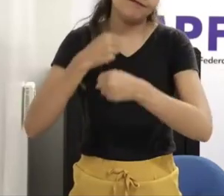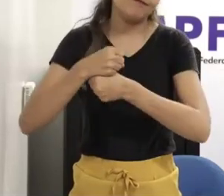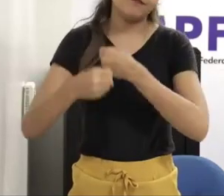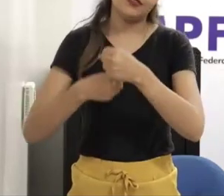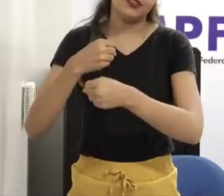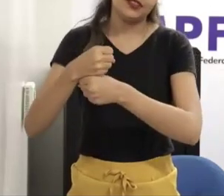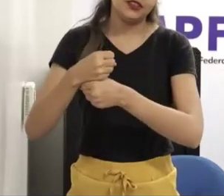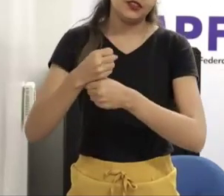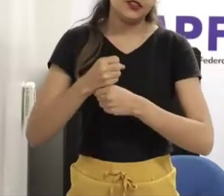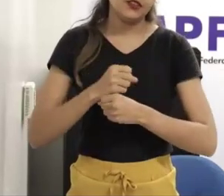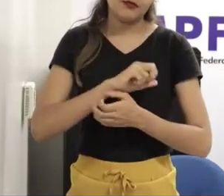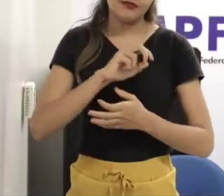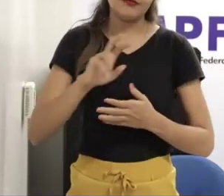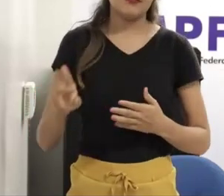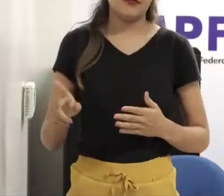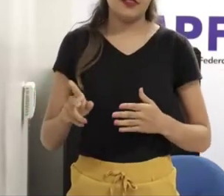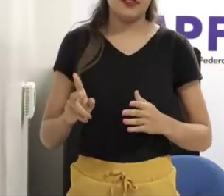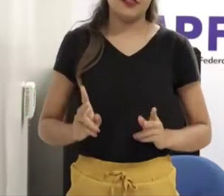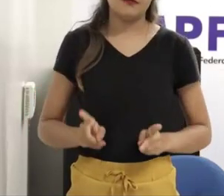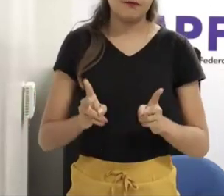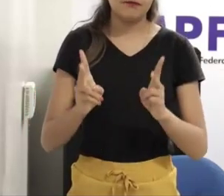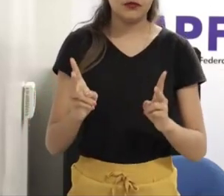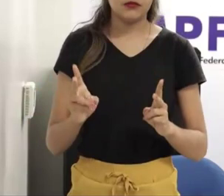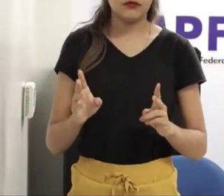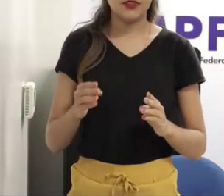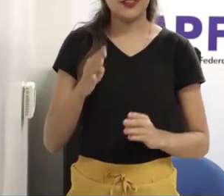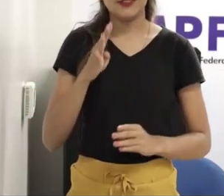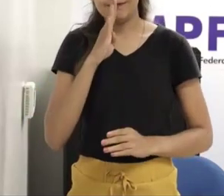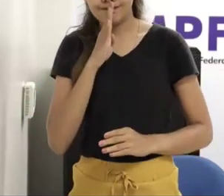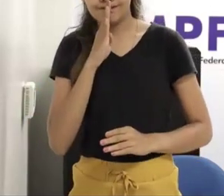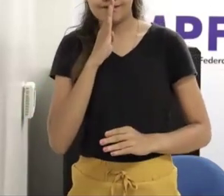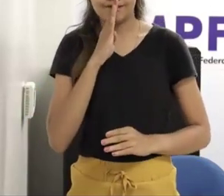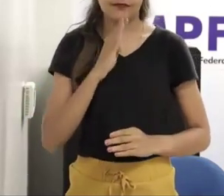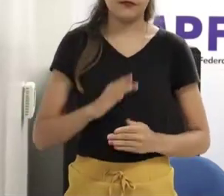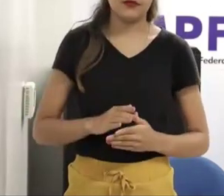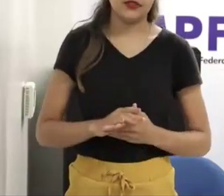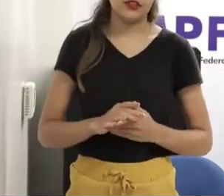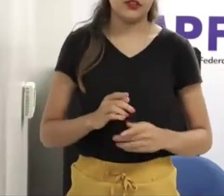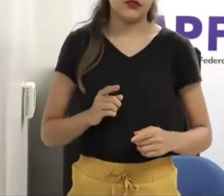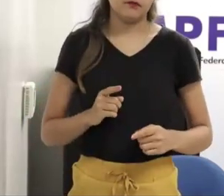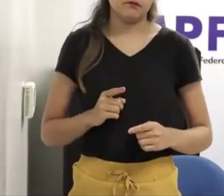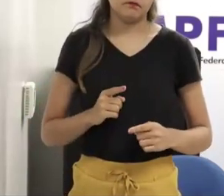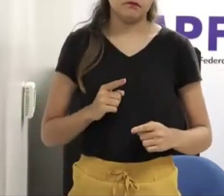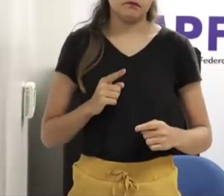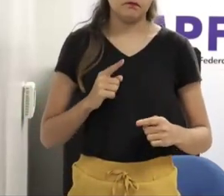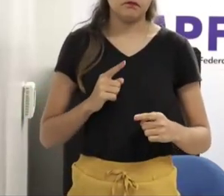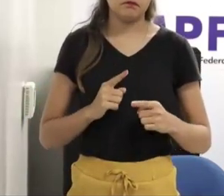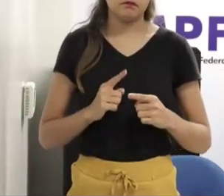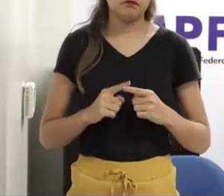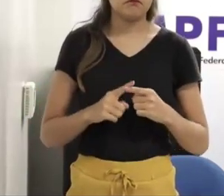recebida a notícia, mal interpretada, por N questões, porque normalmente o abuso sexual